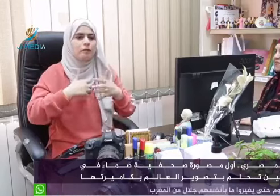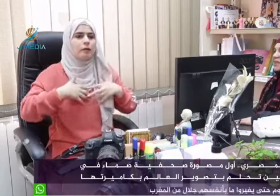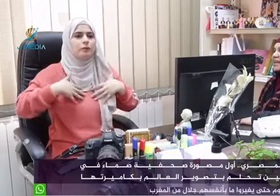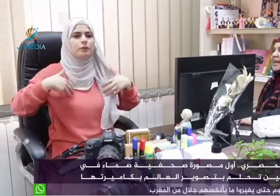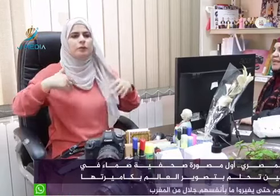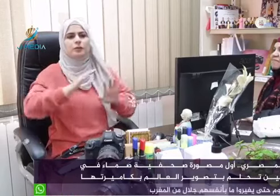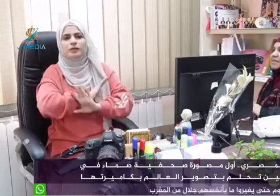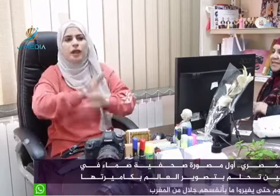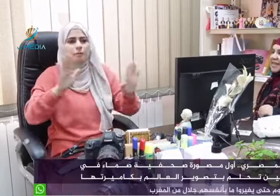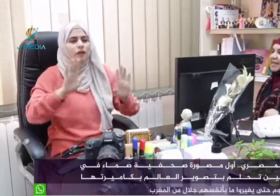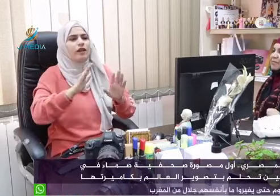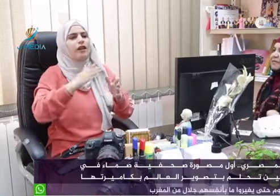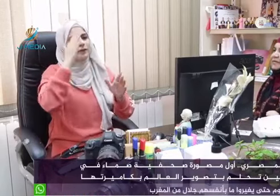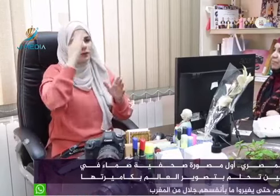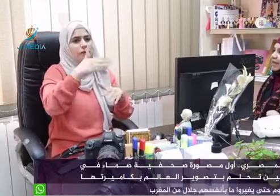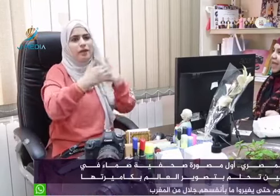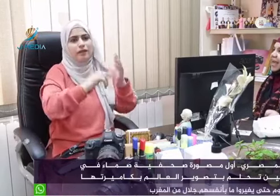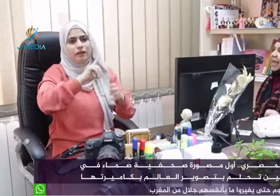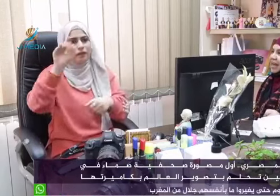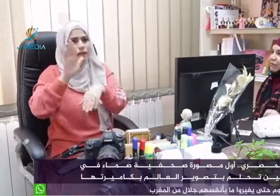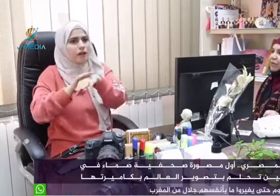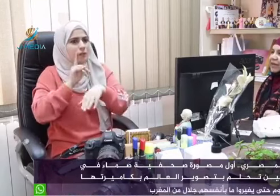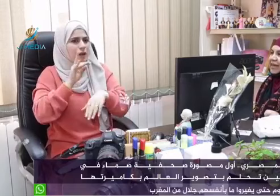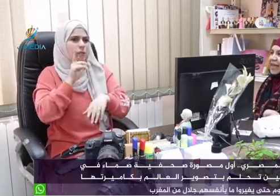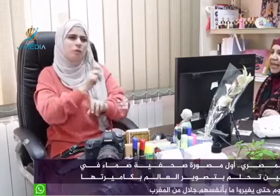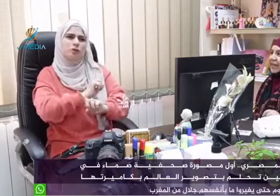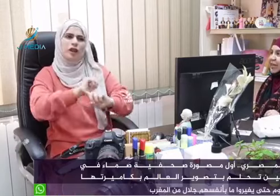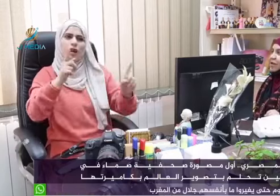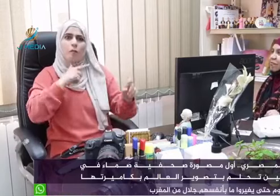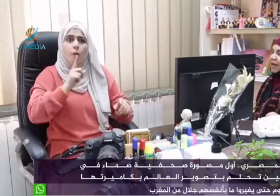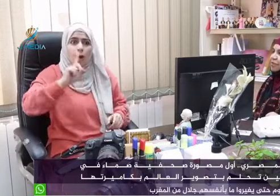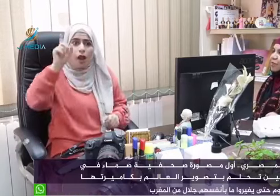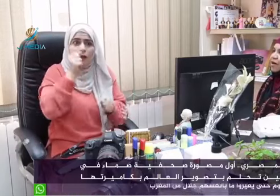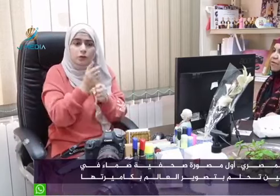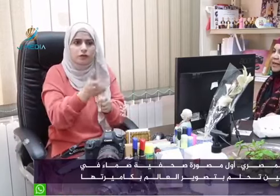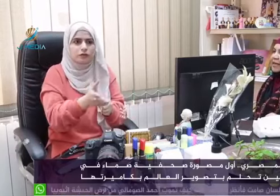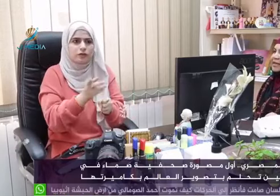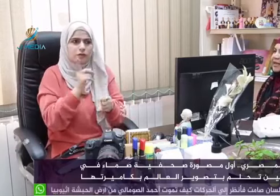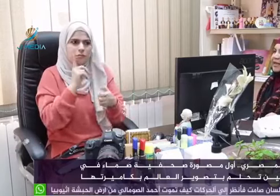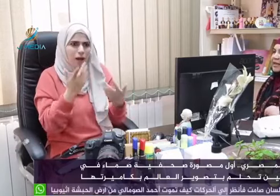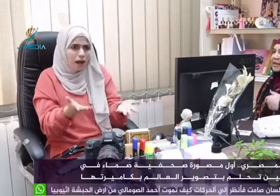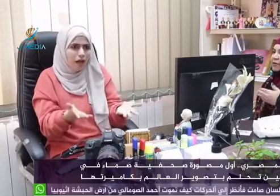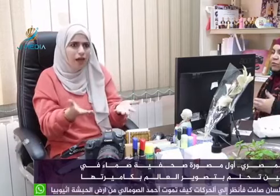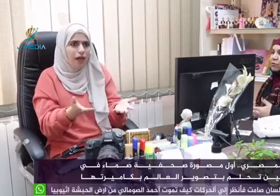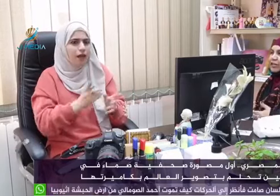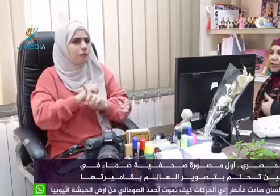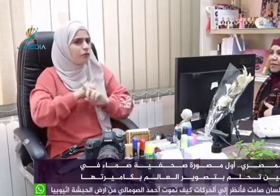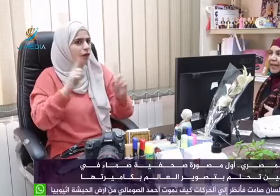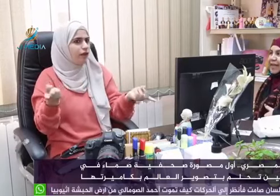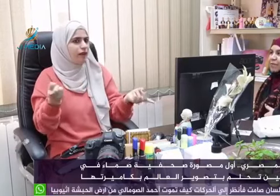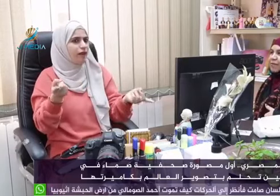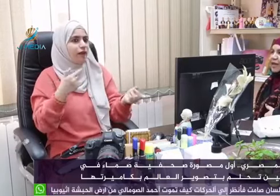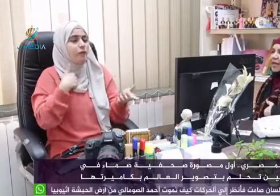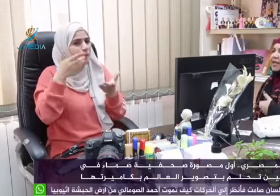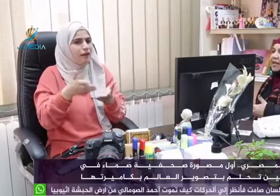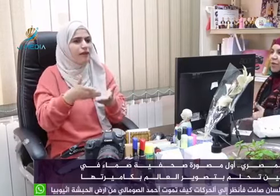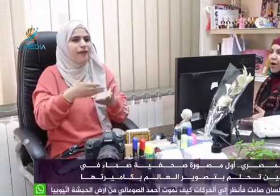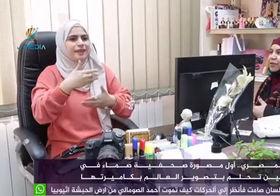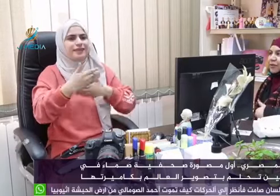يكون الكلام مزح بس بالآخر الحمد لله يعني بعد المقابلة المنترجمة اللي كانت معنا روحت